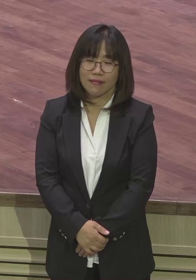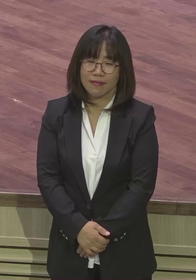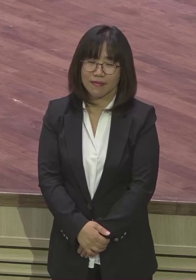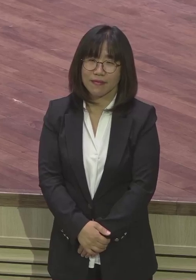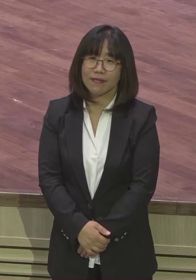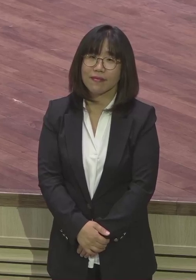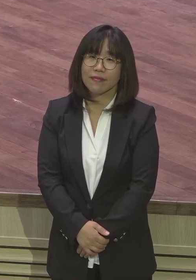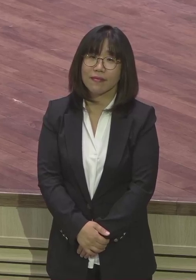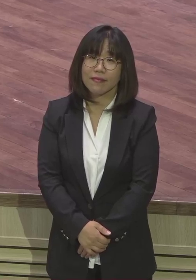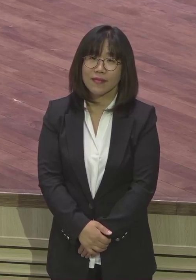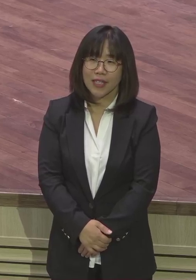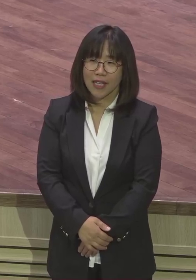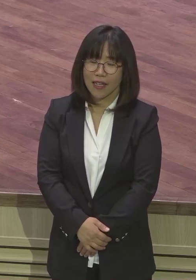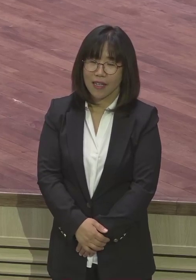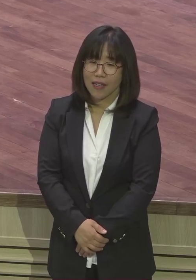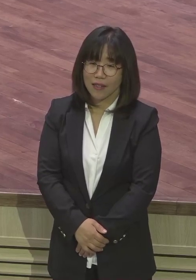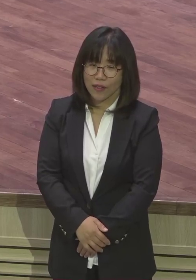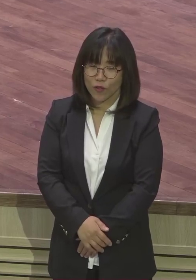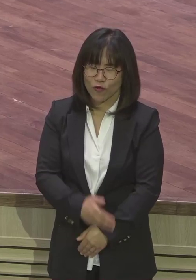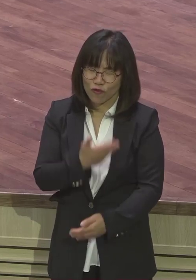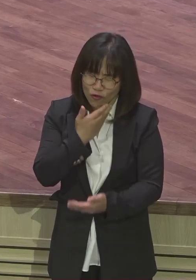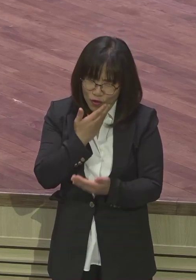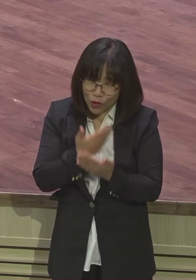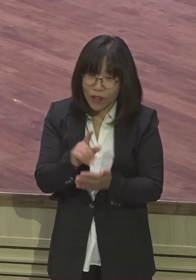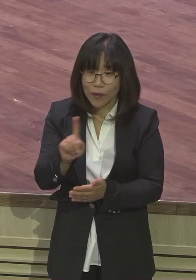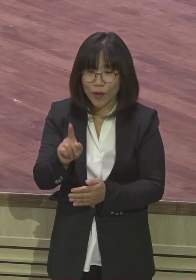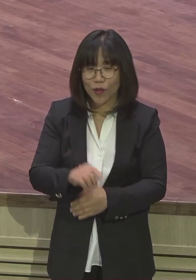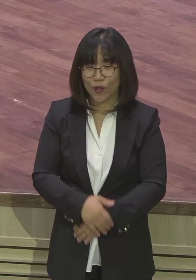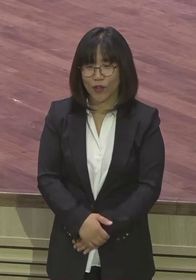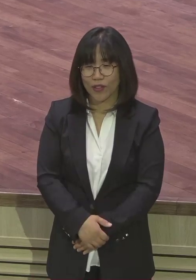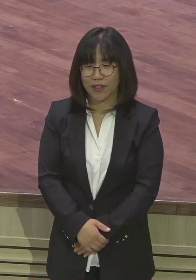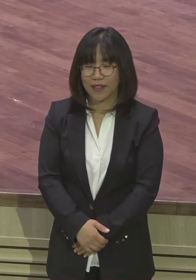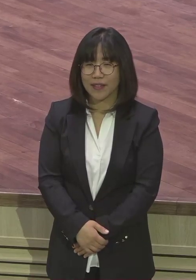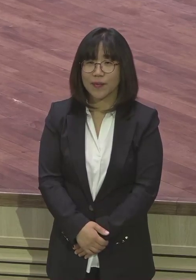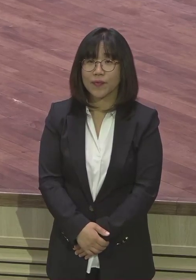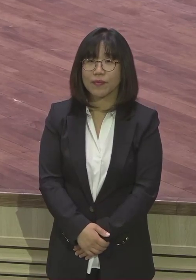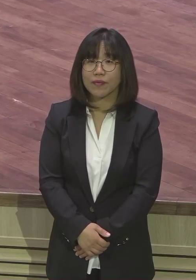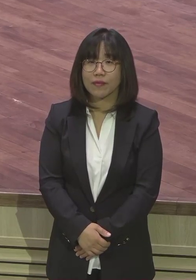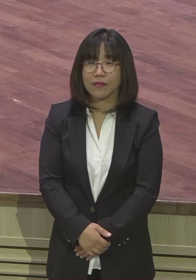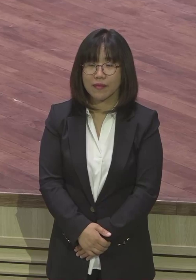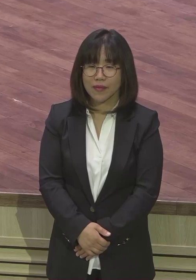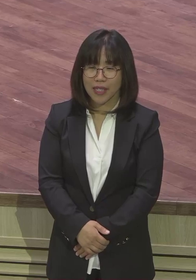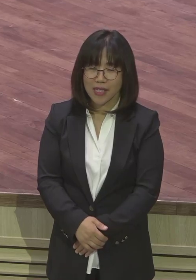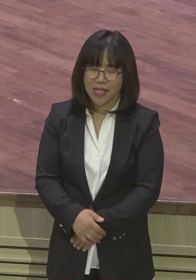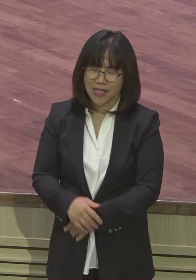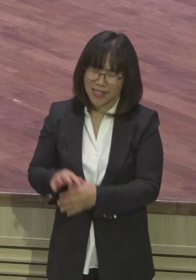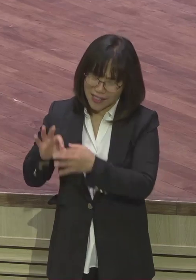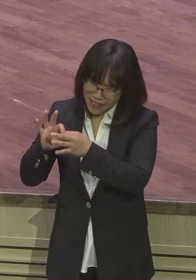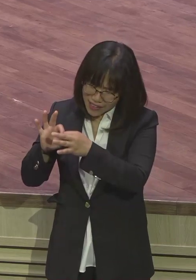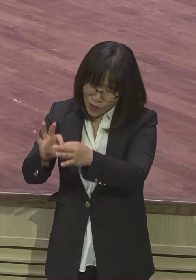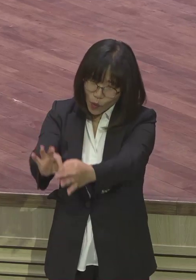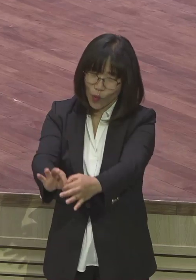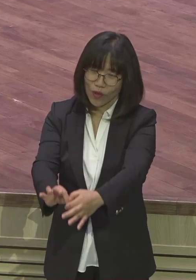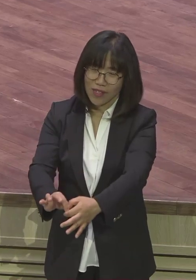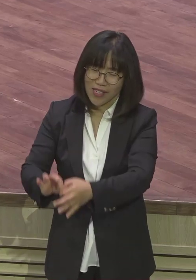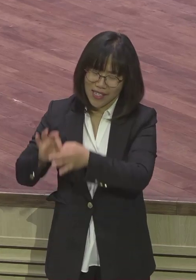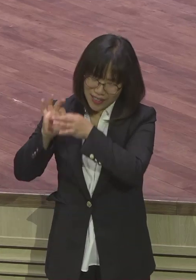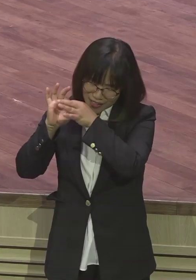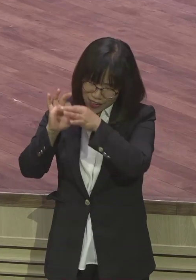뭐가 중요합니까 중요한 게 뭐예요 지속의 지속 제가 어제 말씀드렸거든요